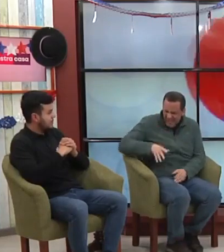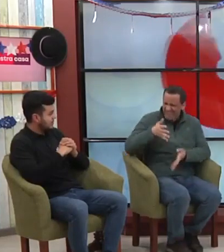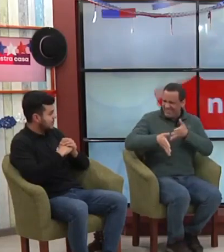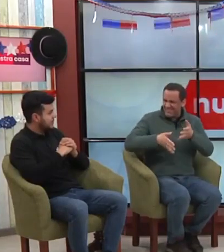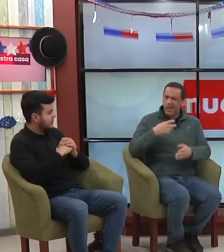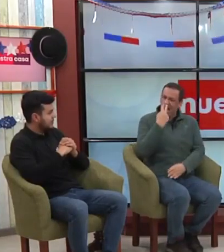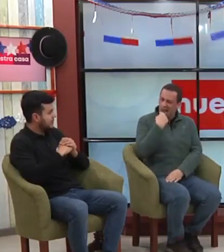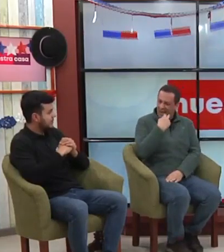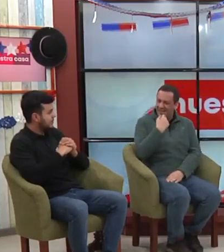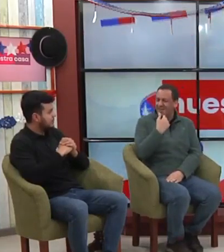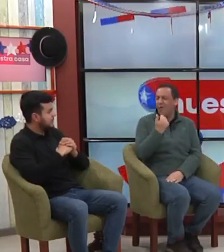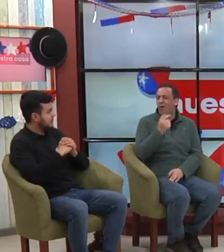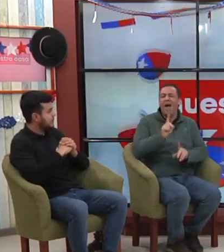sorda para que nos enseñe también.